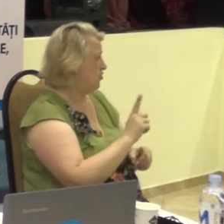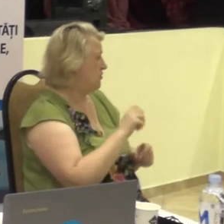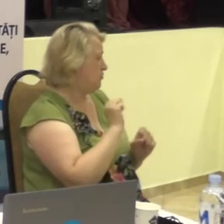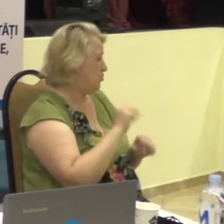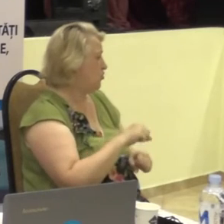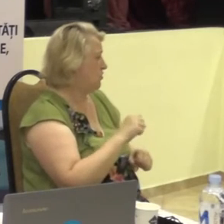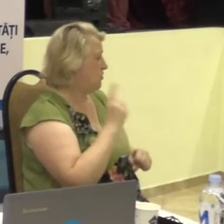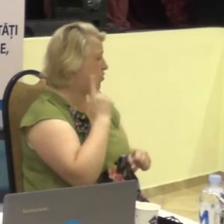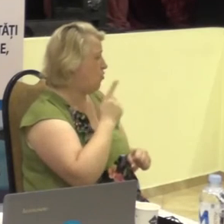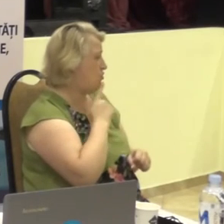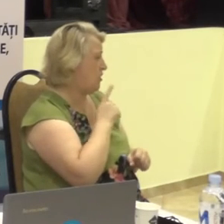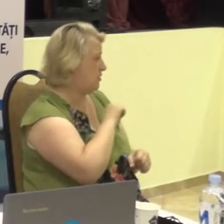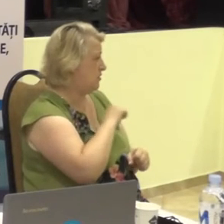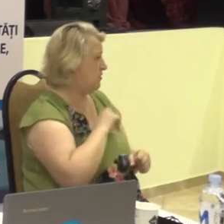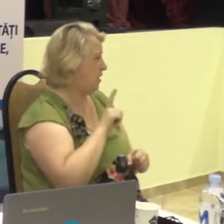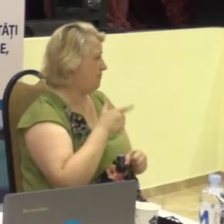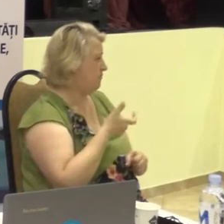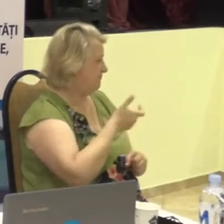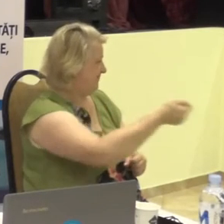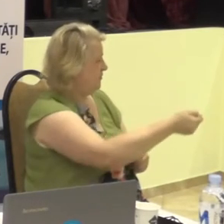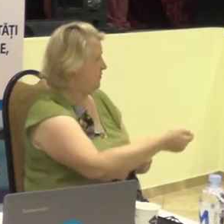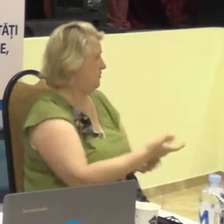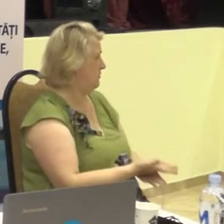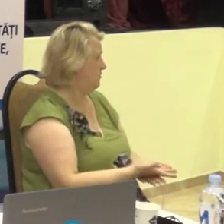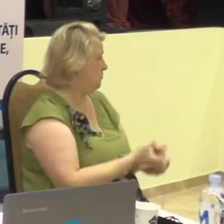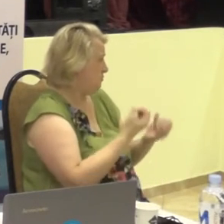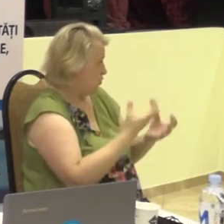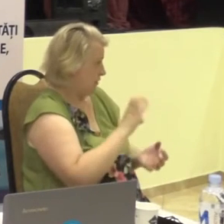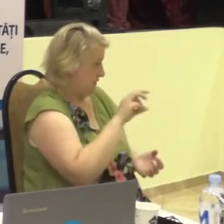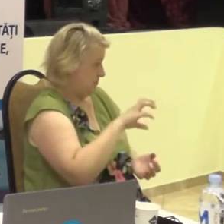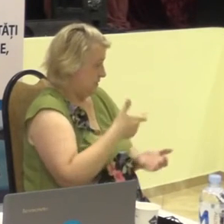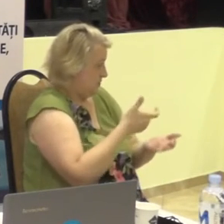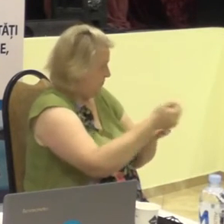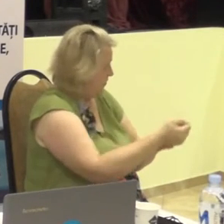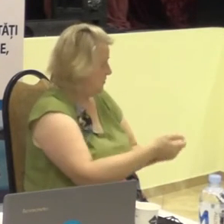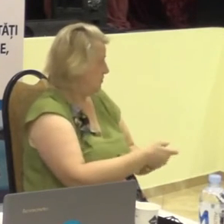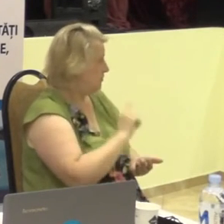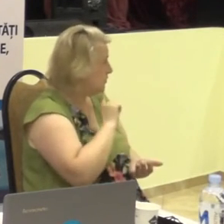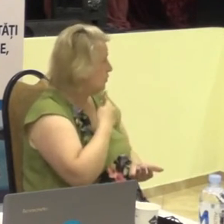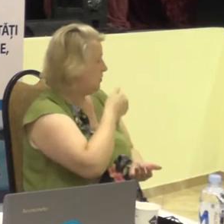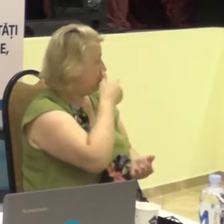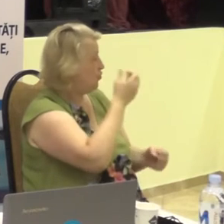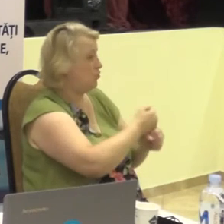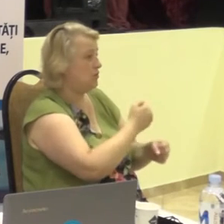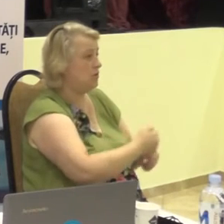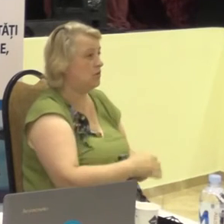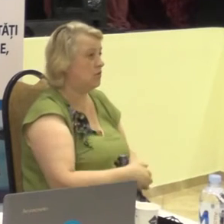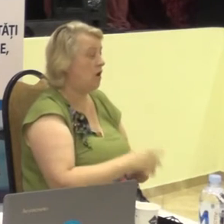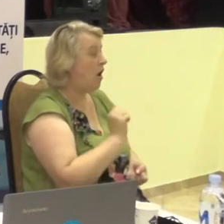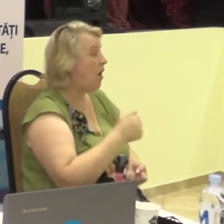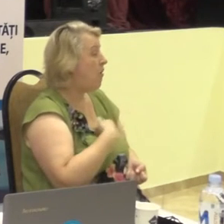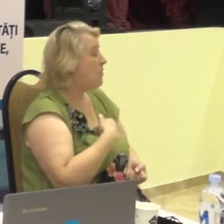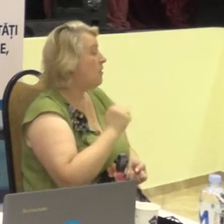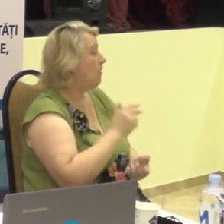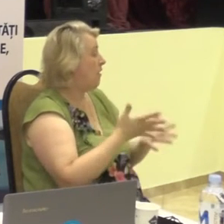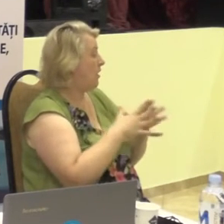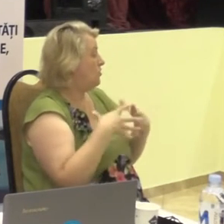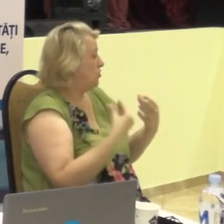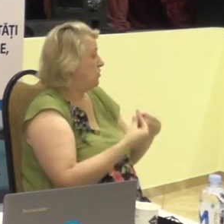acest serviciu. Dar noi, ca asociație, nu ne putem